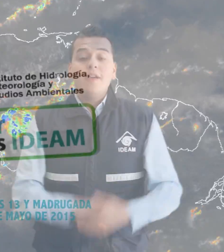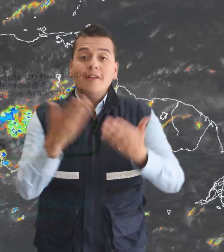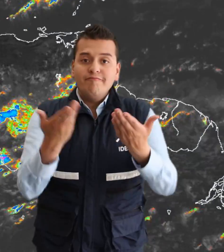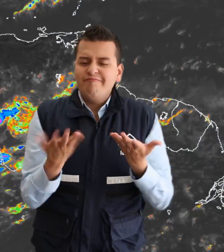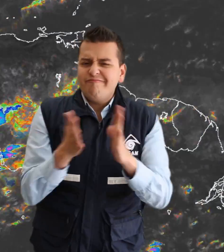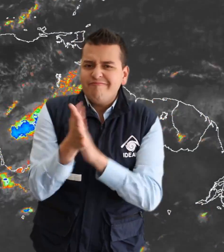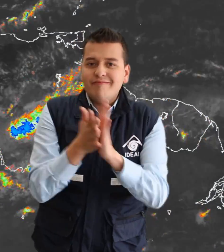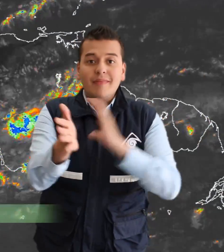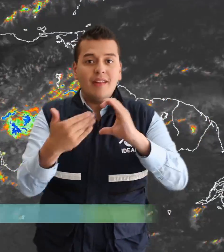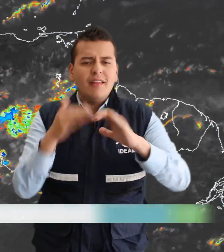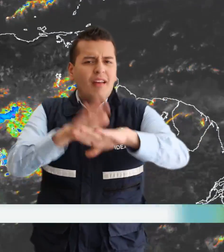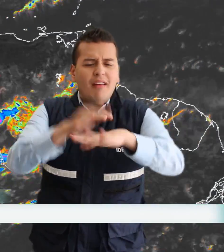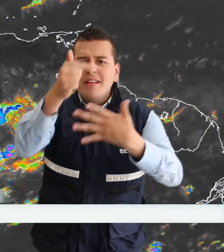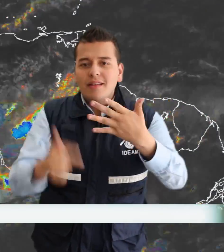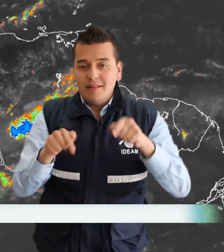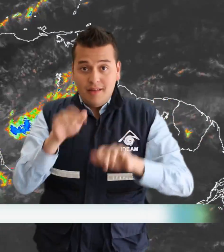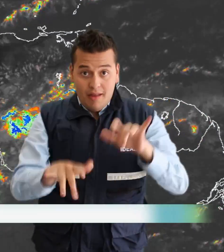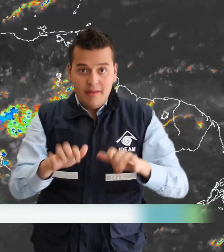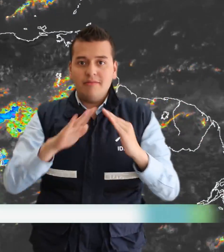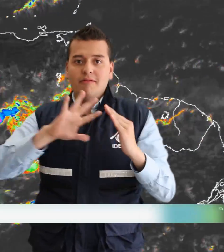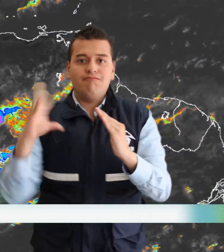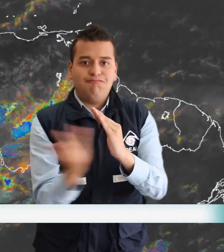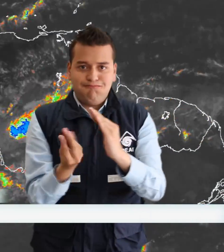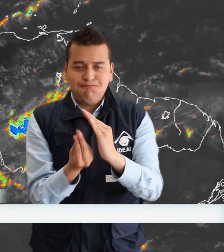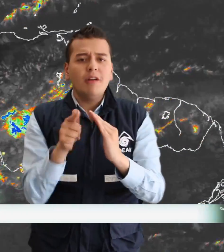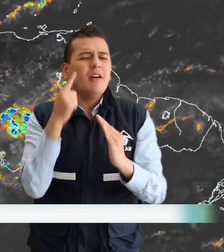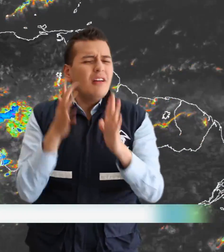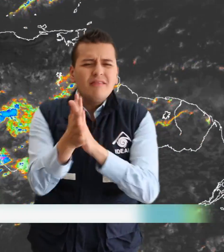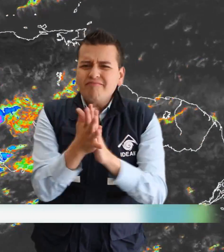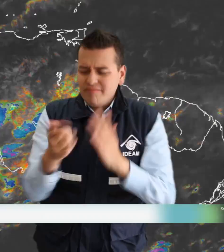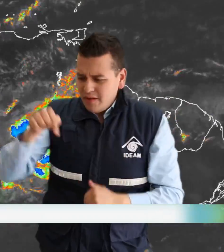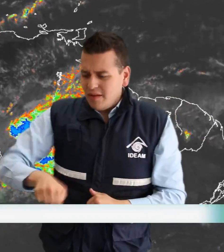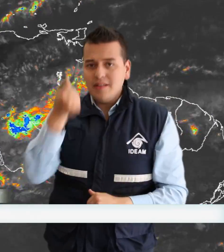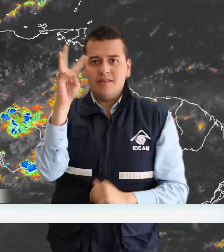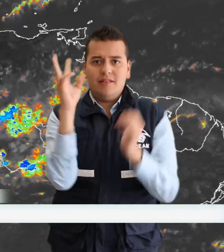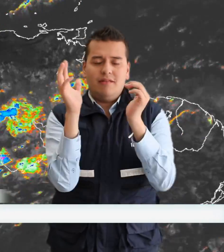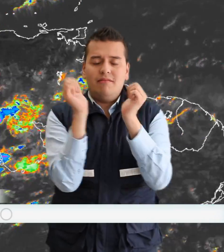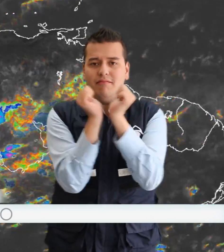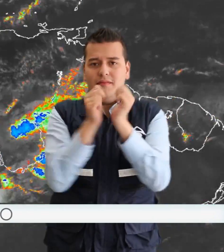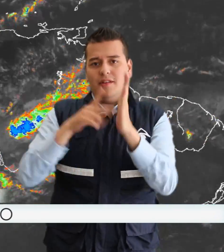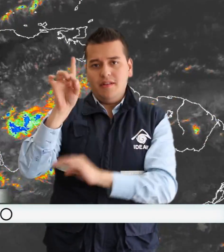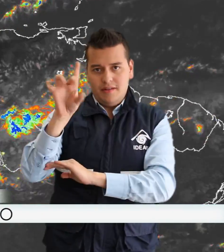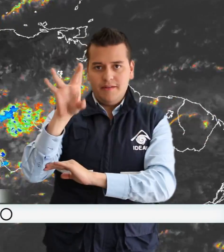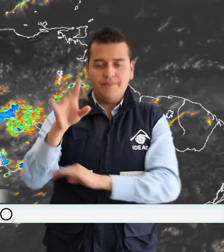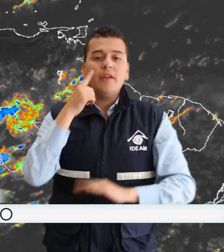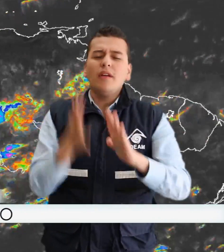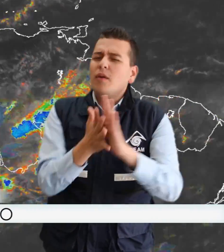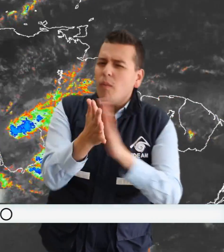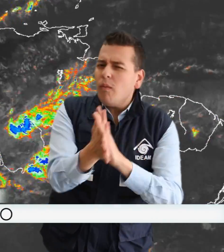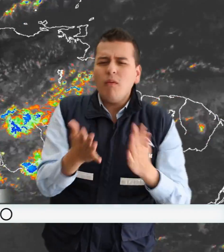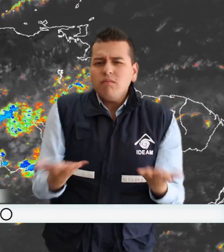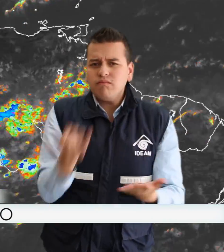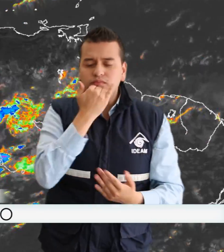Bienvenidos al pronóstico del estado del tiempo de la oficina de pronósticos alertas del IDEAM para el día de hoy 13 de mayo del 2015. Les contamos